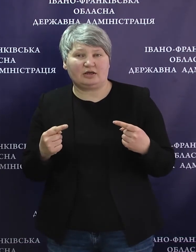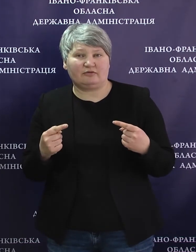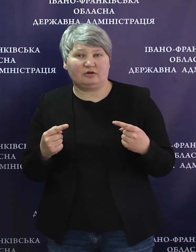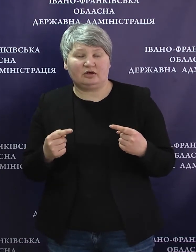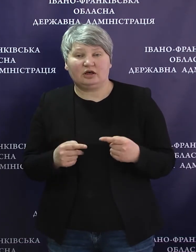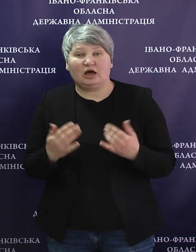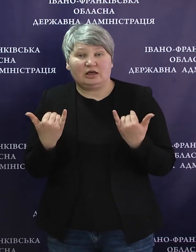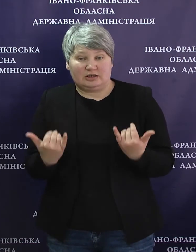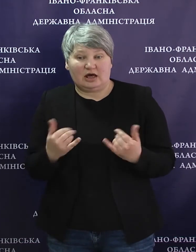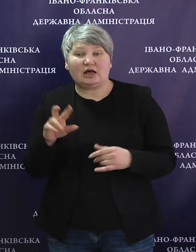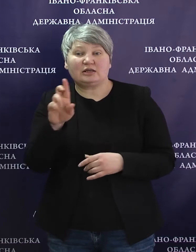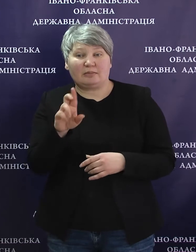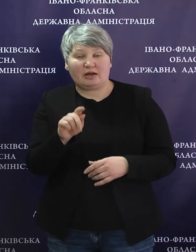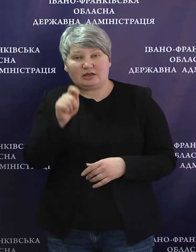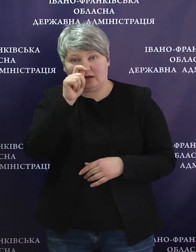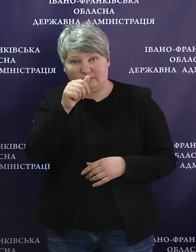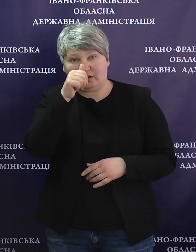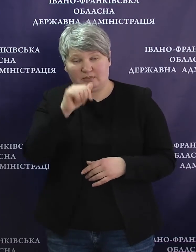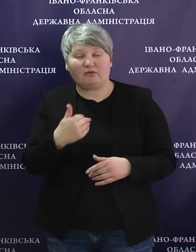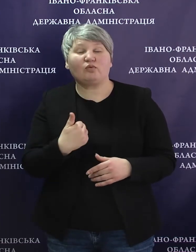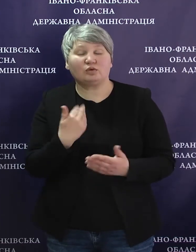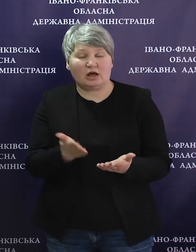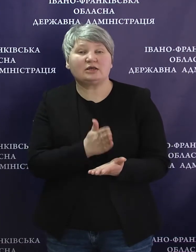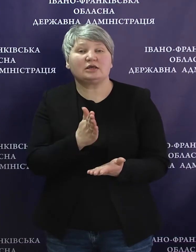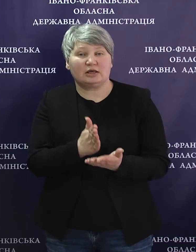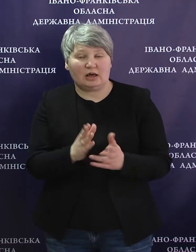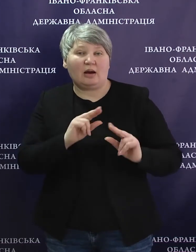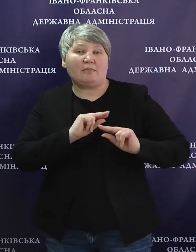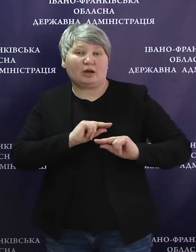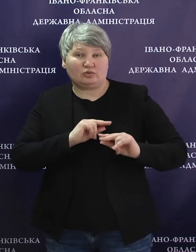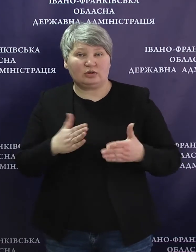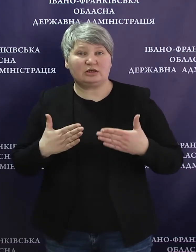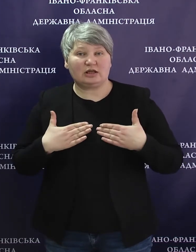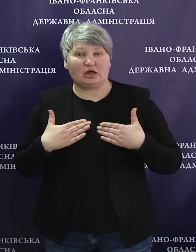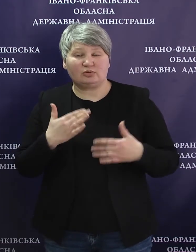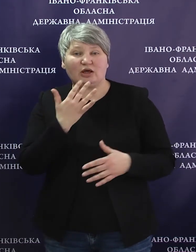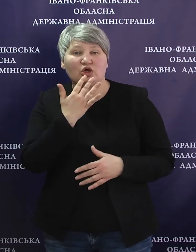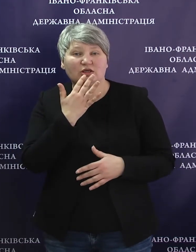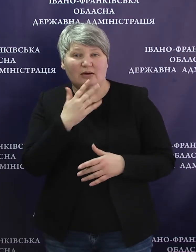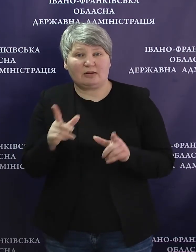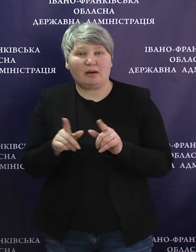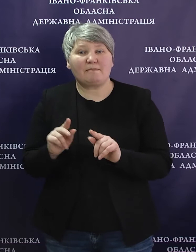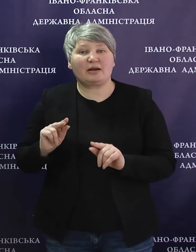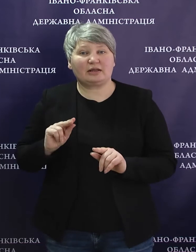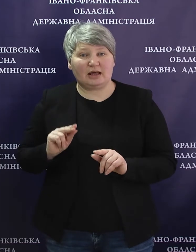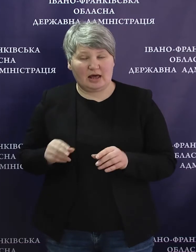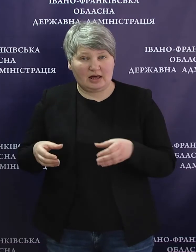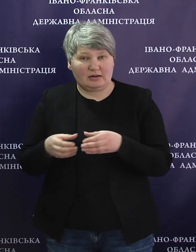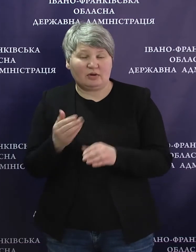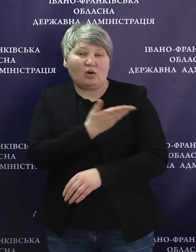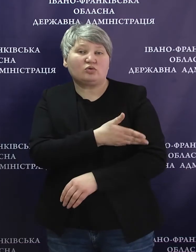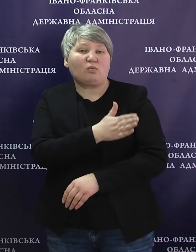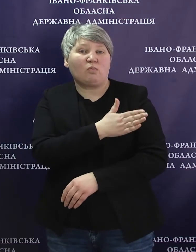даний час, на березінні, квітень, місяць ми забезпеченим працюємо з нашими іноземними партнерами, зокрема з